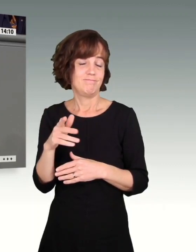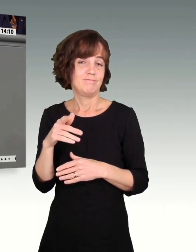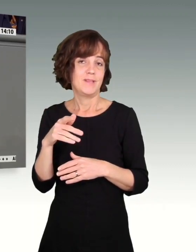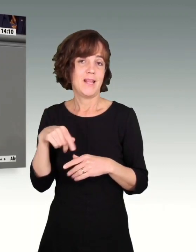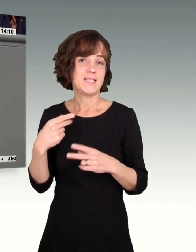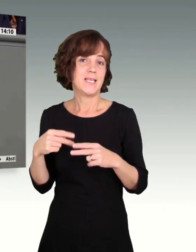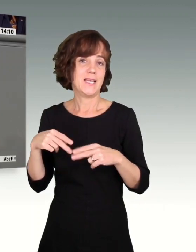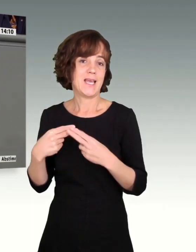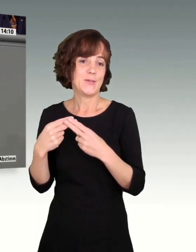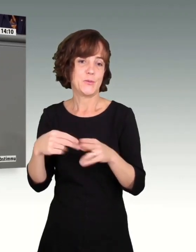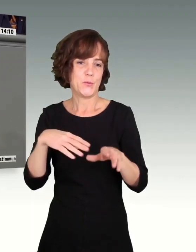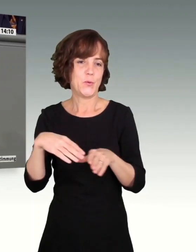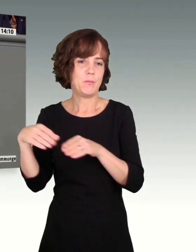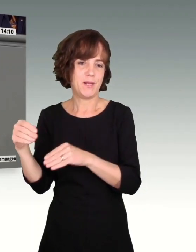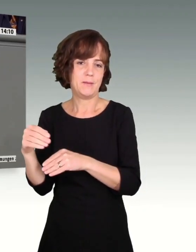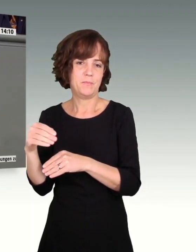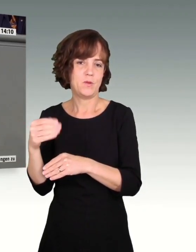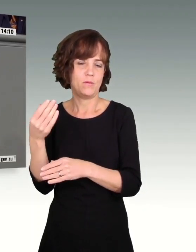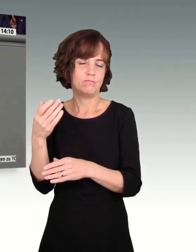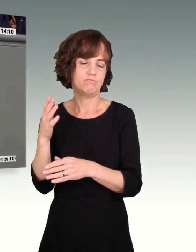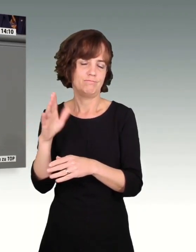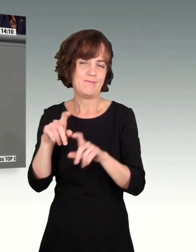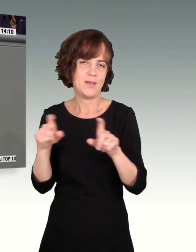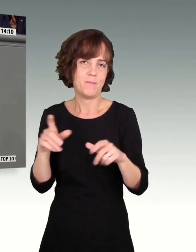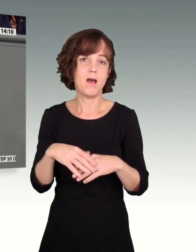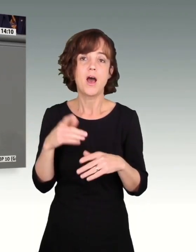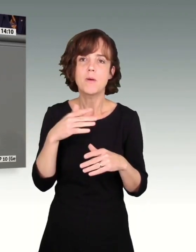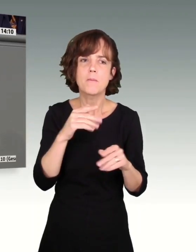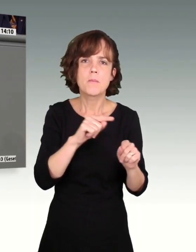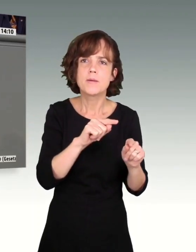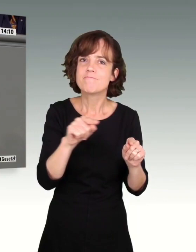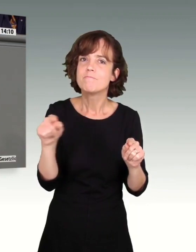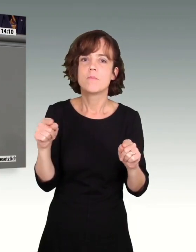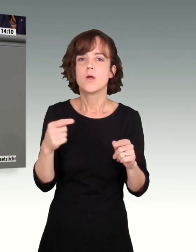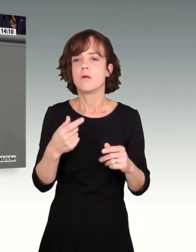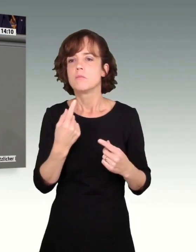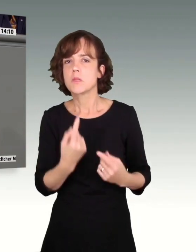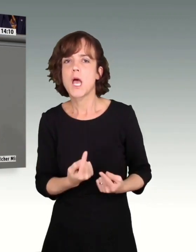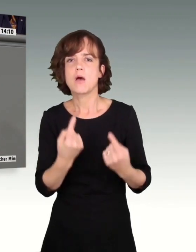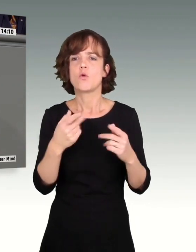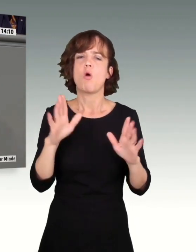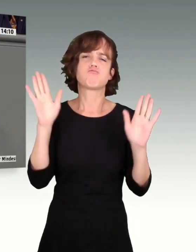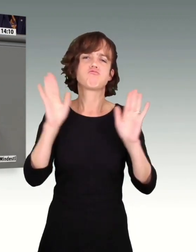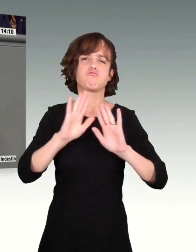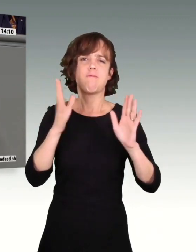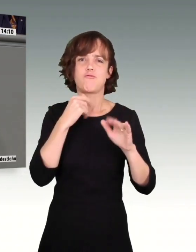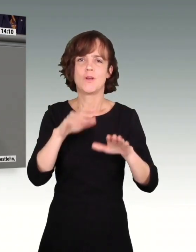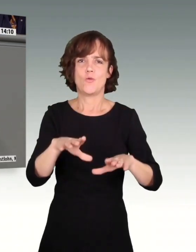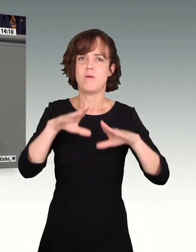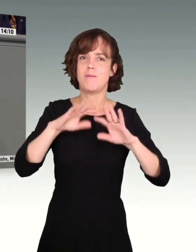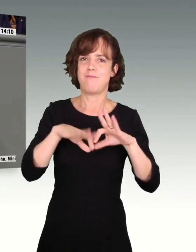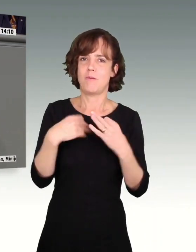immer öfter findet sich eben niemand, der die Geschäfte weiterführen möchte in den Familienunternehmen. 25 Jahre